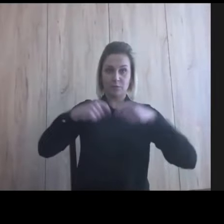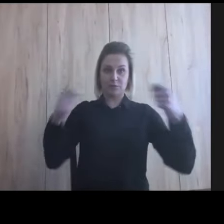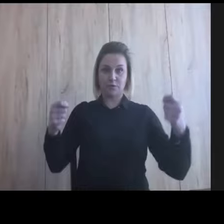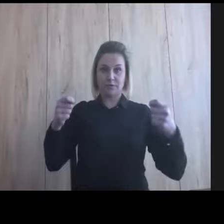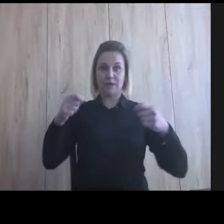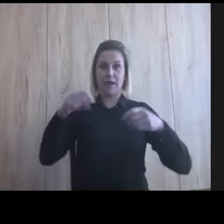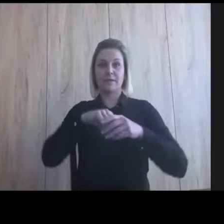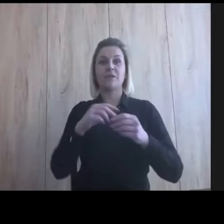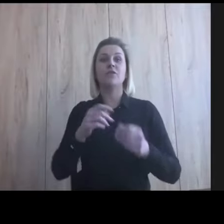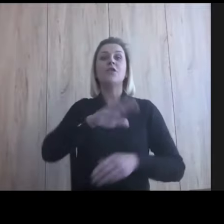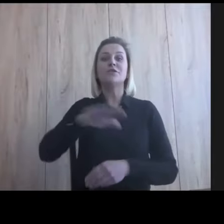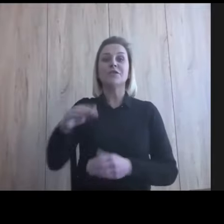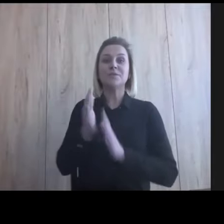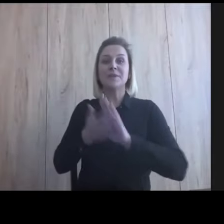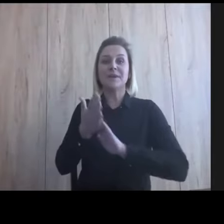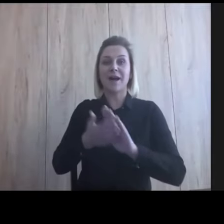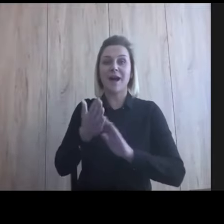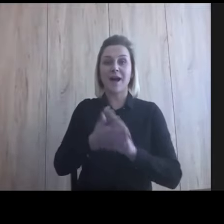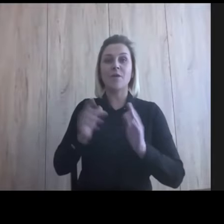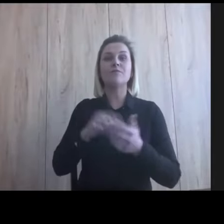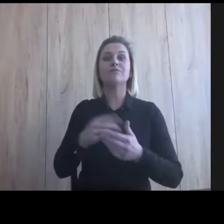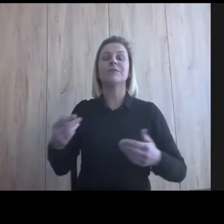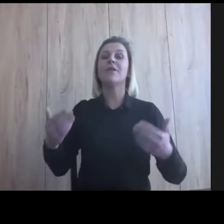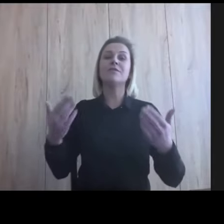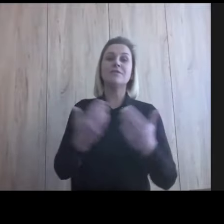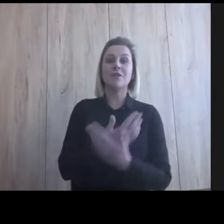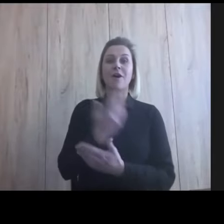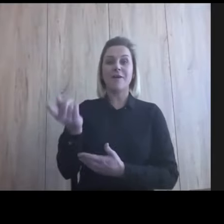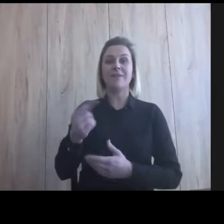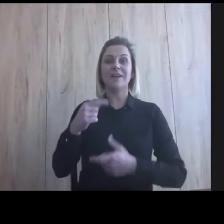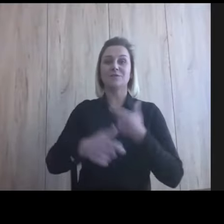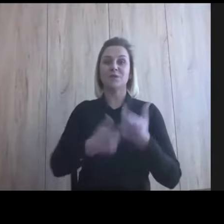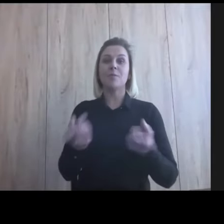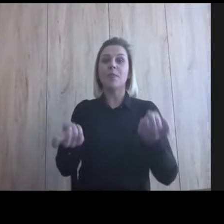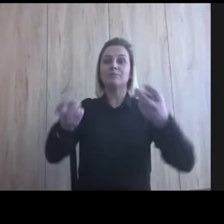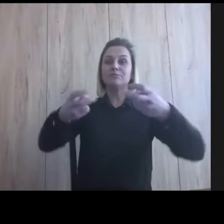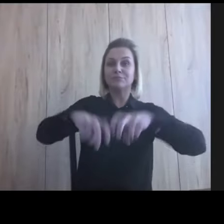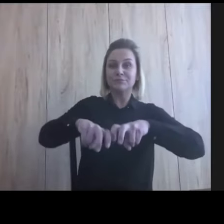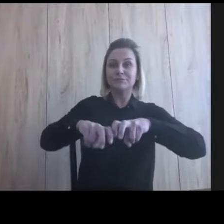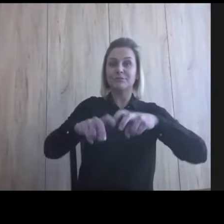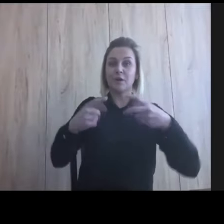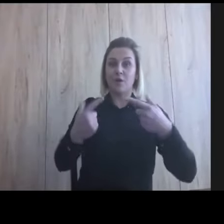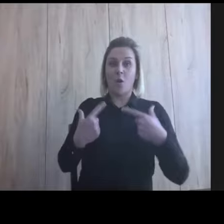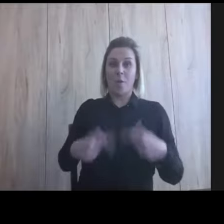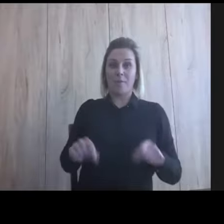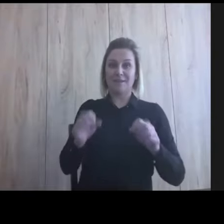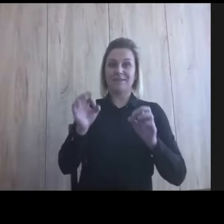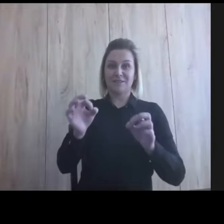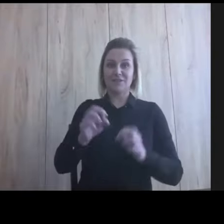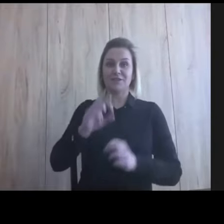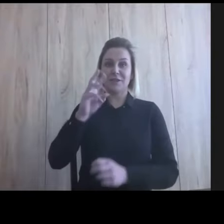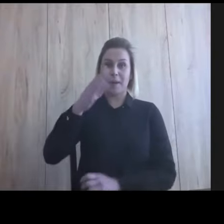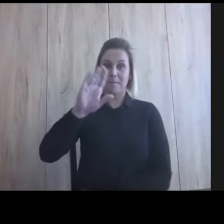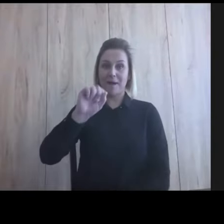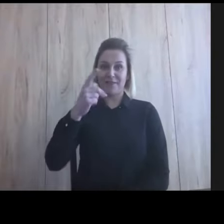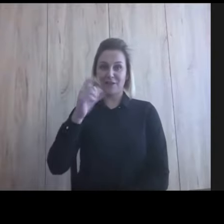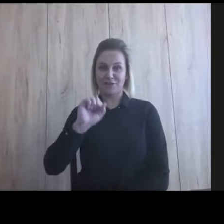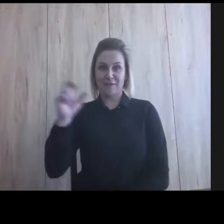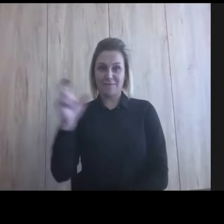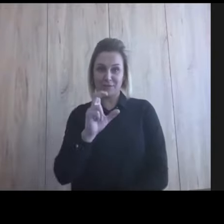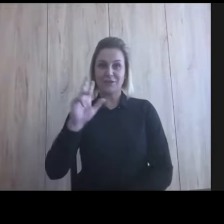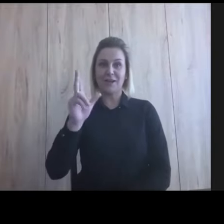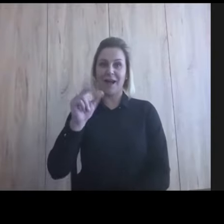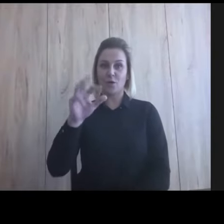się nazywa Dzieci Migają. Zostało ono stworzone przez obecną tu Martę Banasiewicz i Karolinę